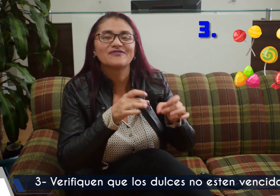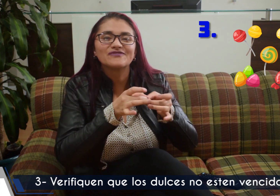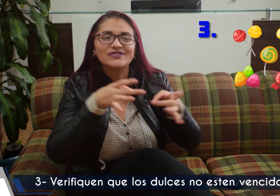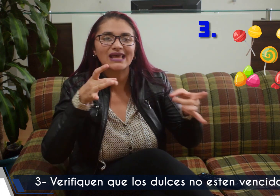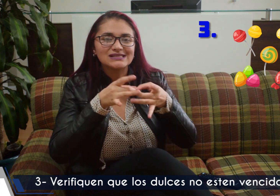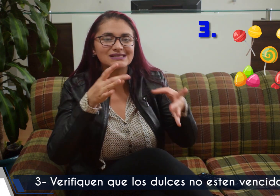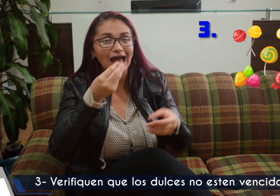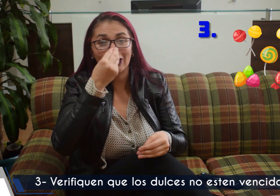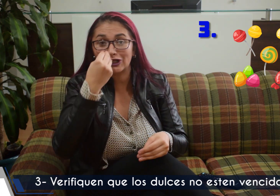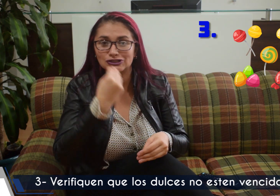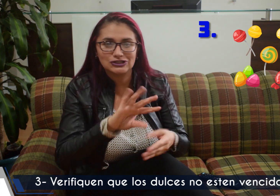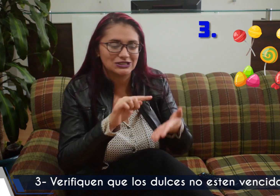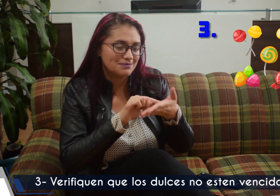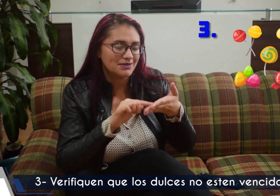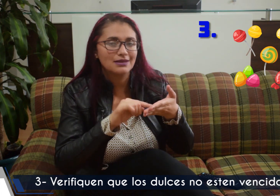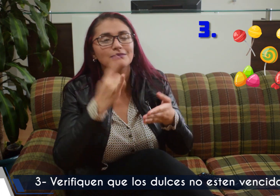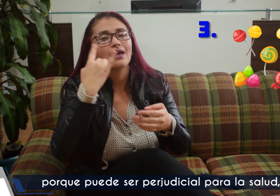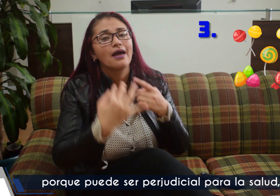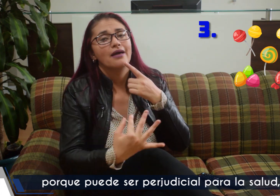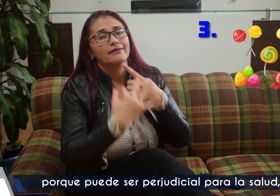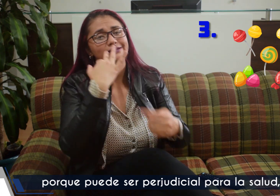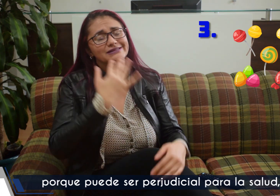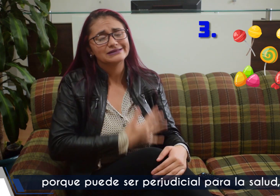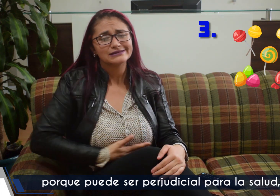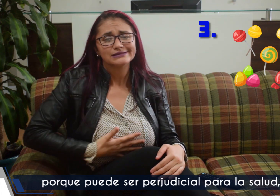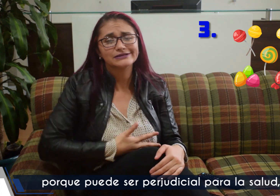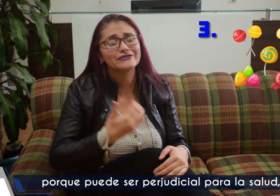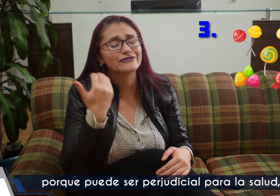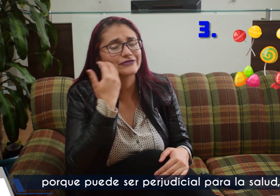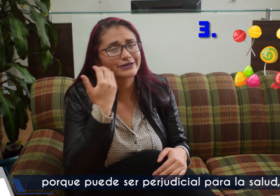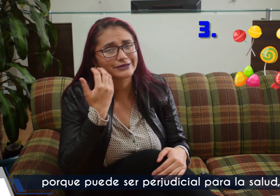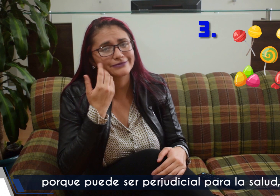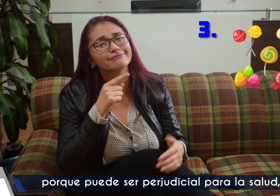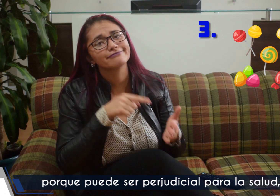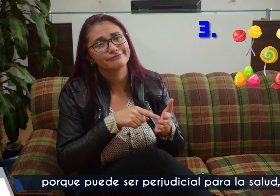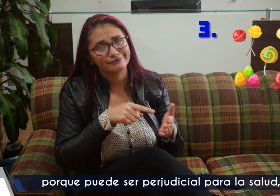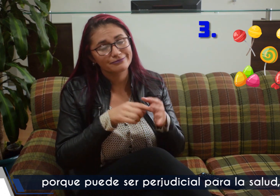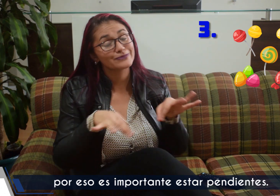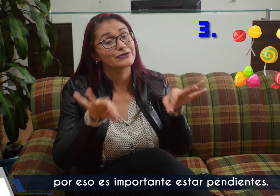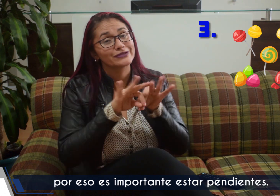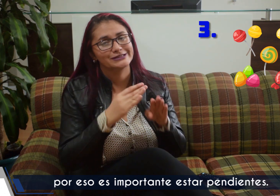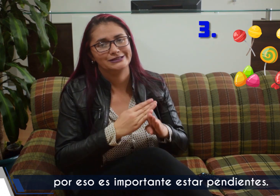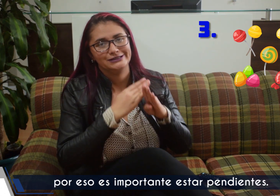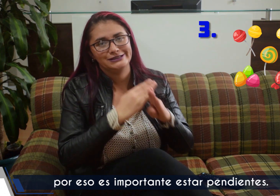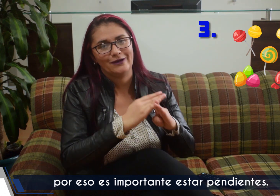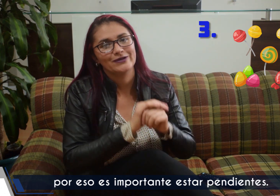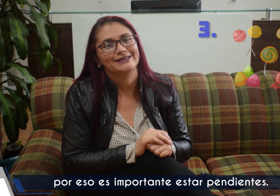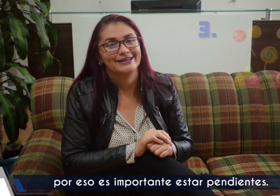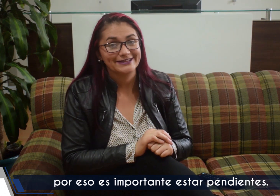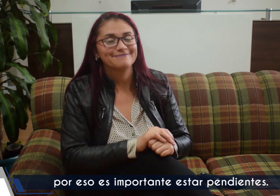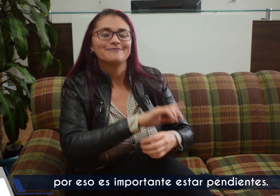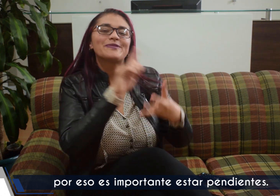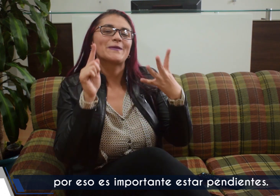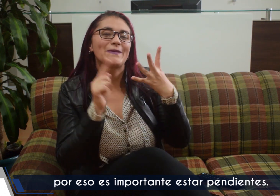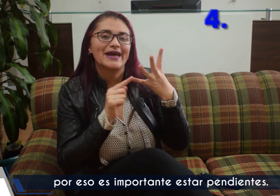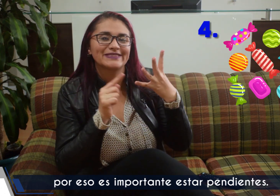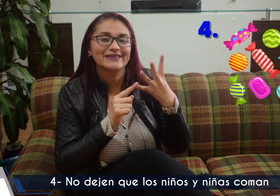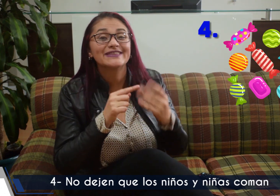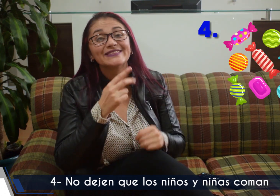verifiquen que los dulces no estén vencidos porque puede ser perjudicial para la salud por eso es importante estar pendientes cuarto